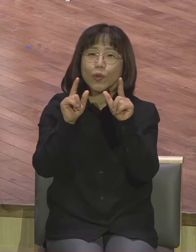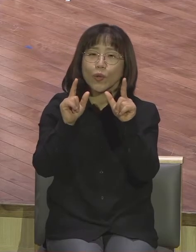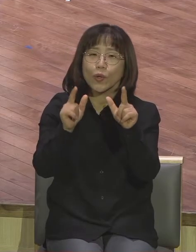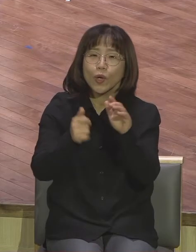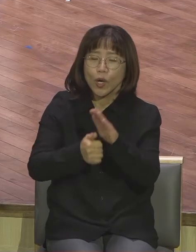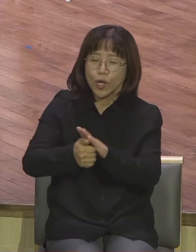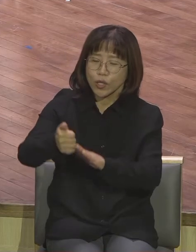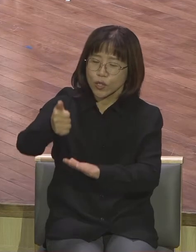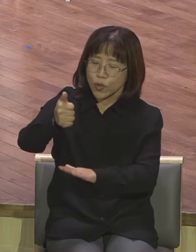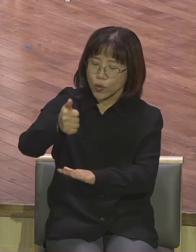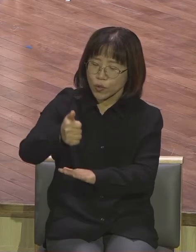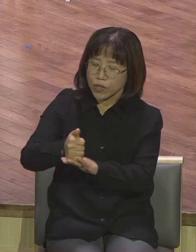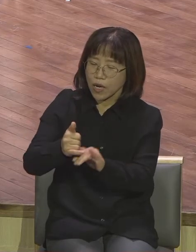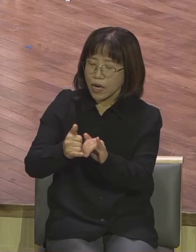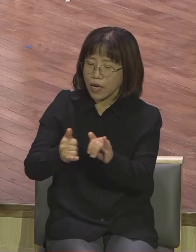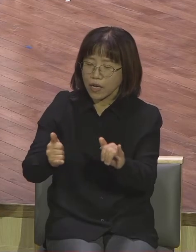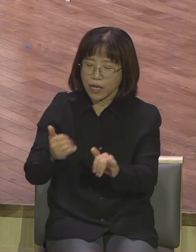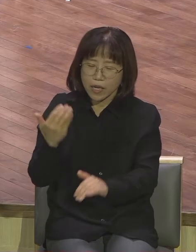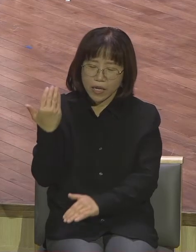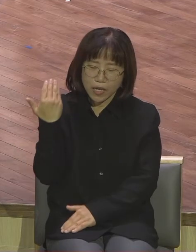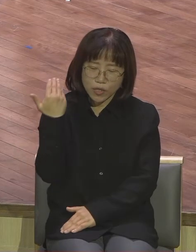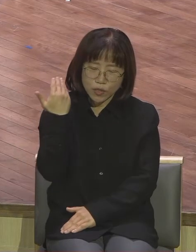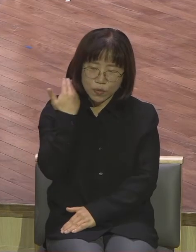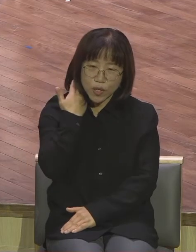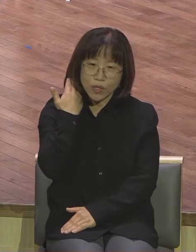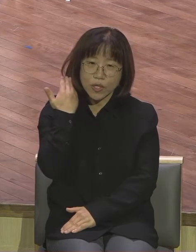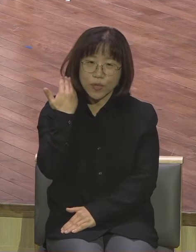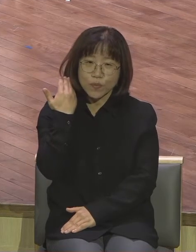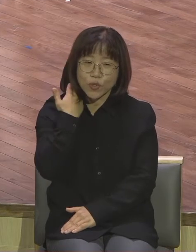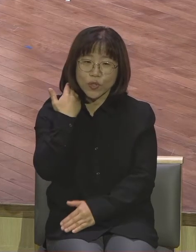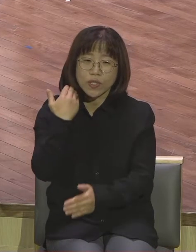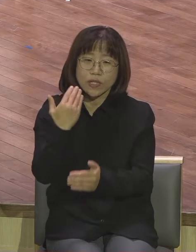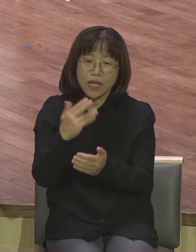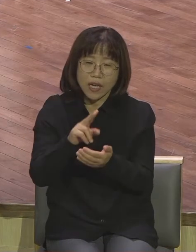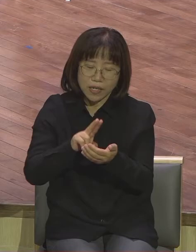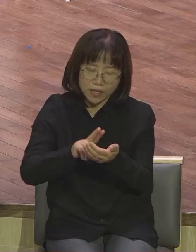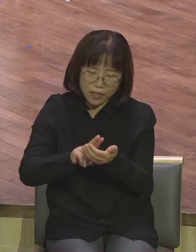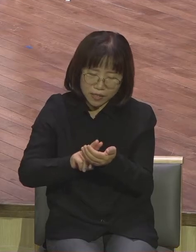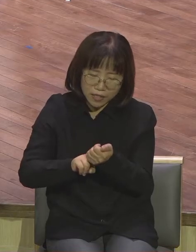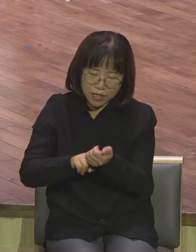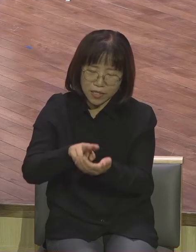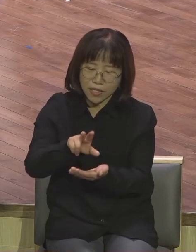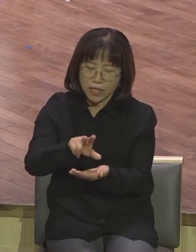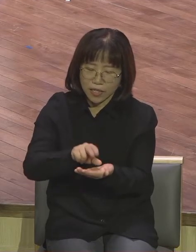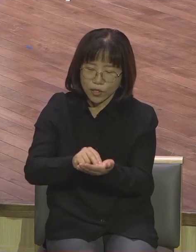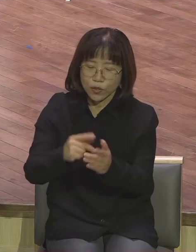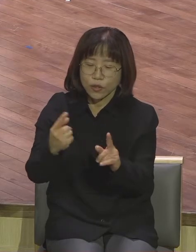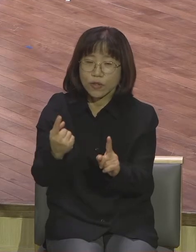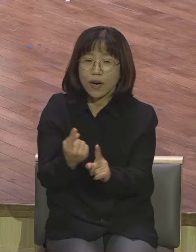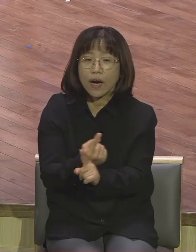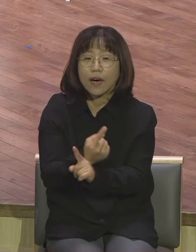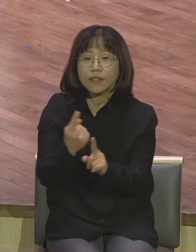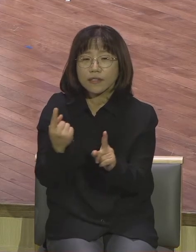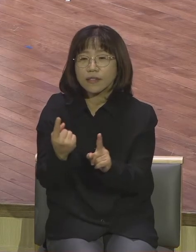성동장에 숨겨진 문제를 치료하는